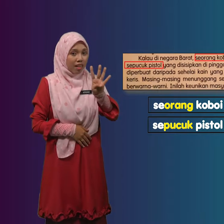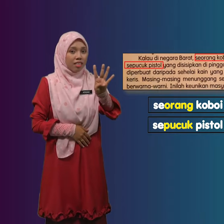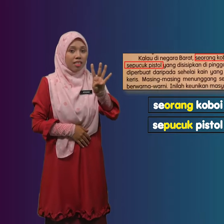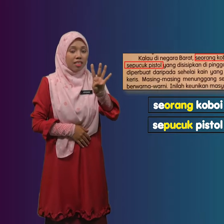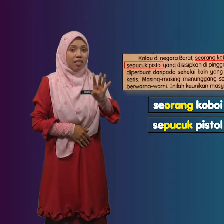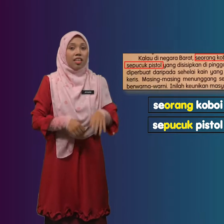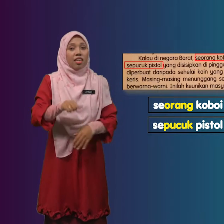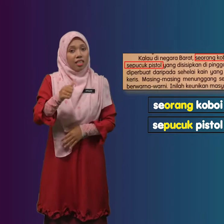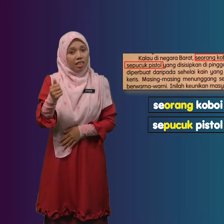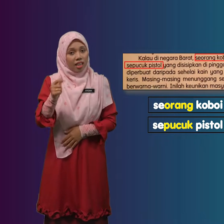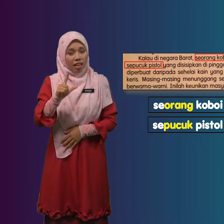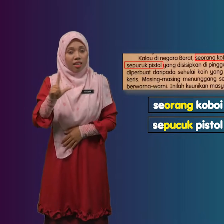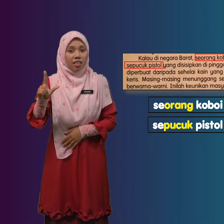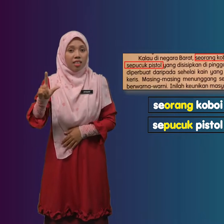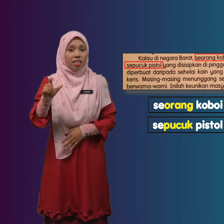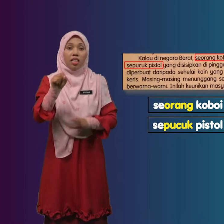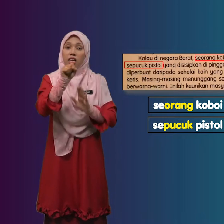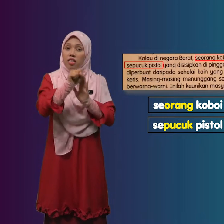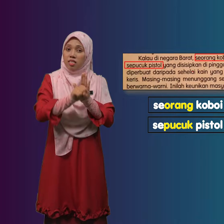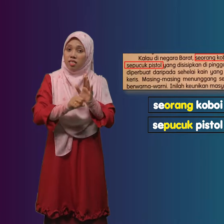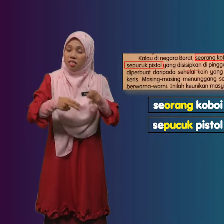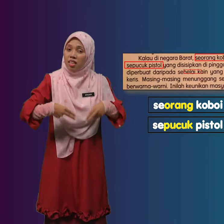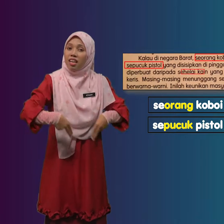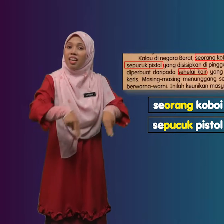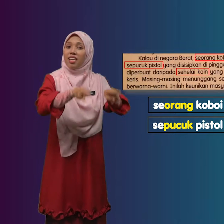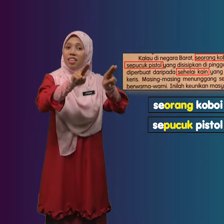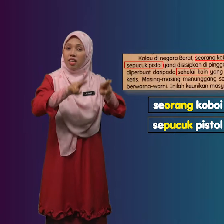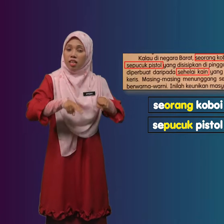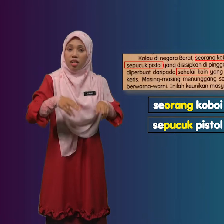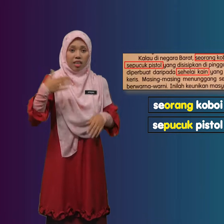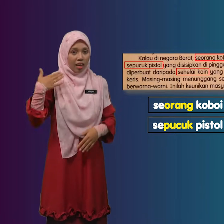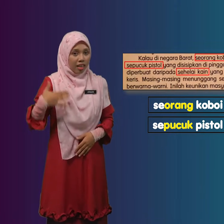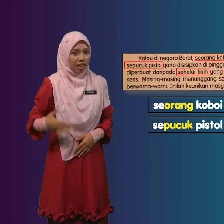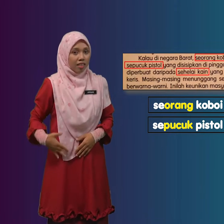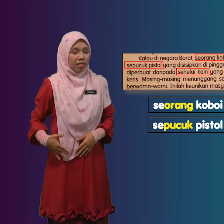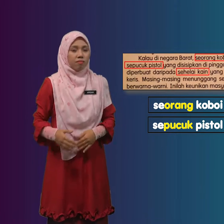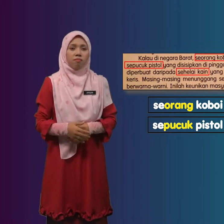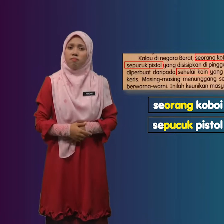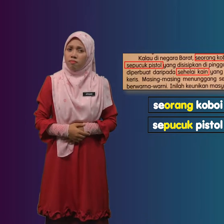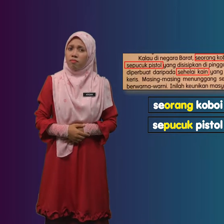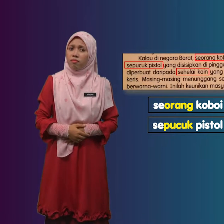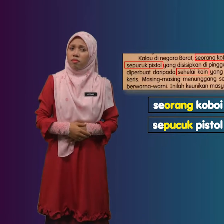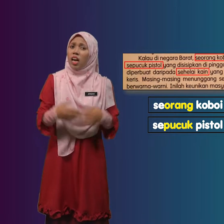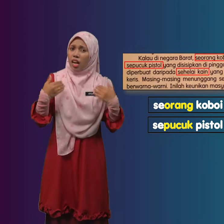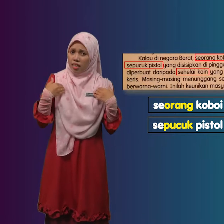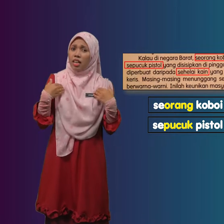Ialah Sehelai Kain Ada